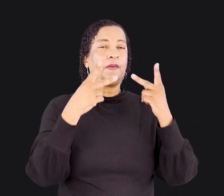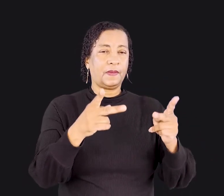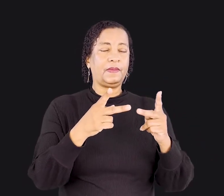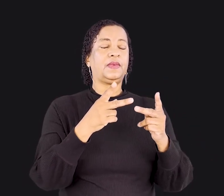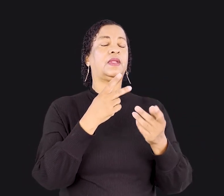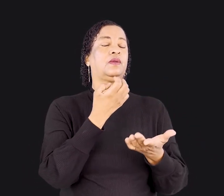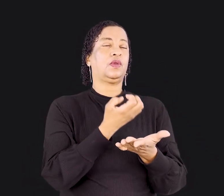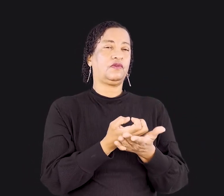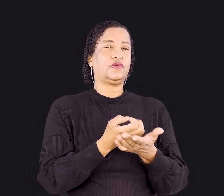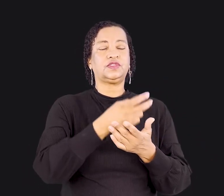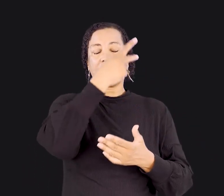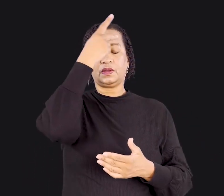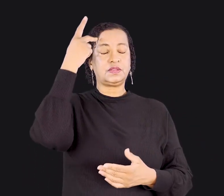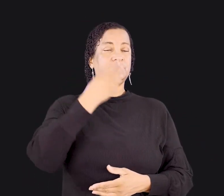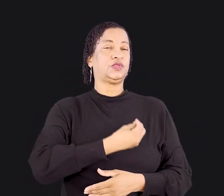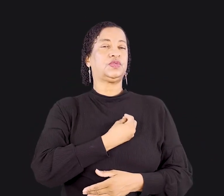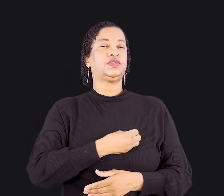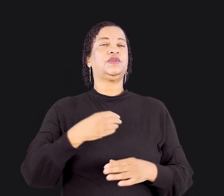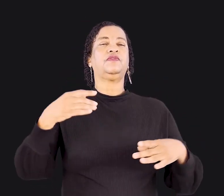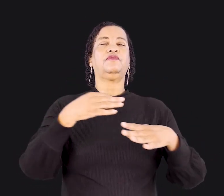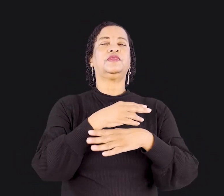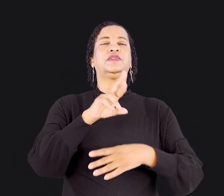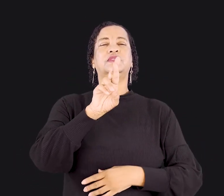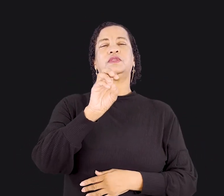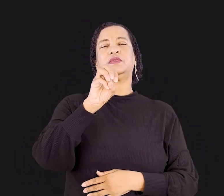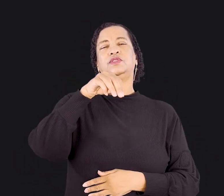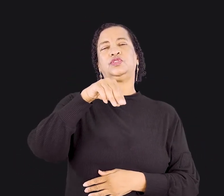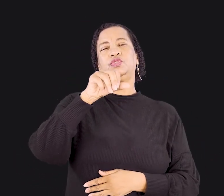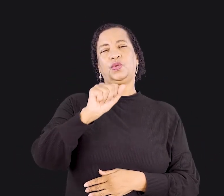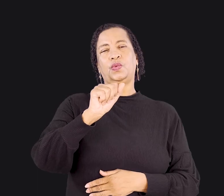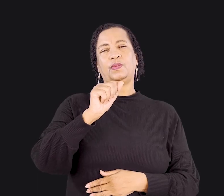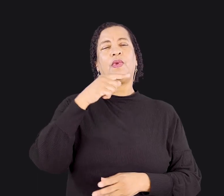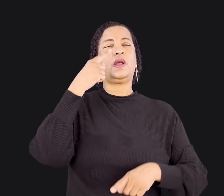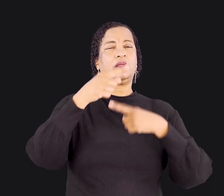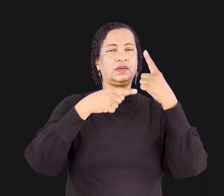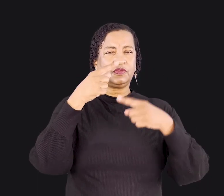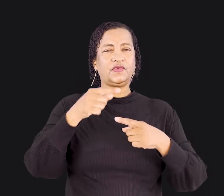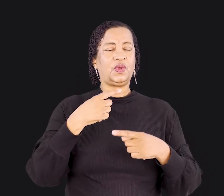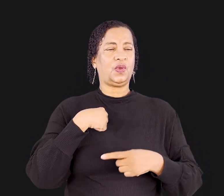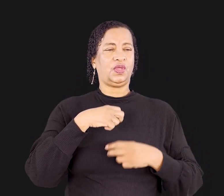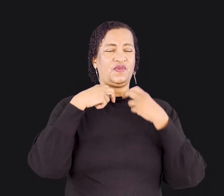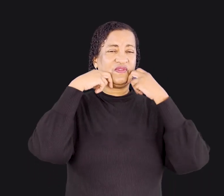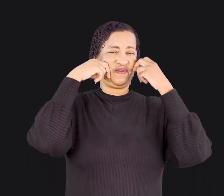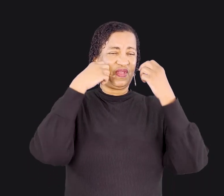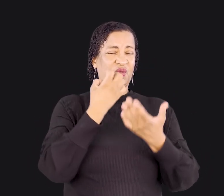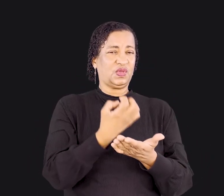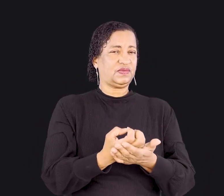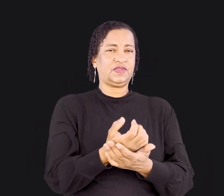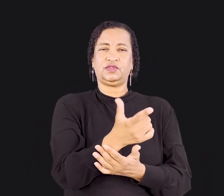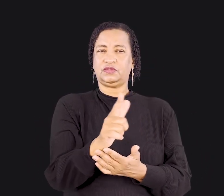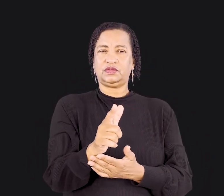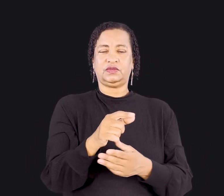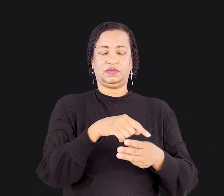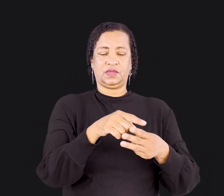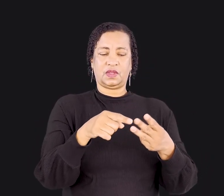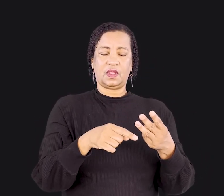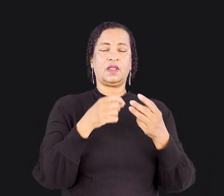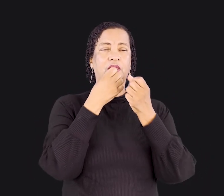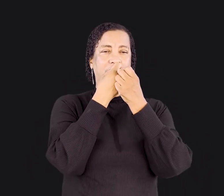Depois ele disse, Não me envergonho do evangelho. Com essas três declarações, Paulo